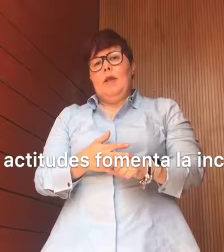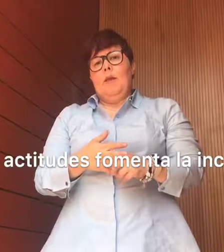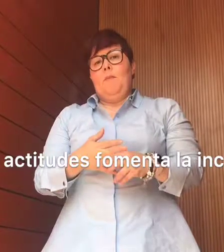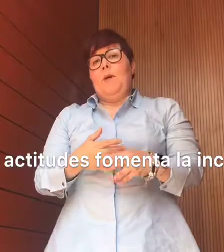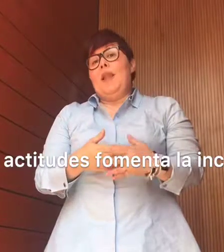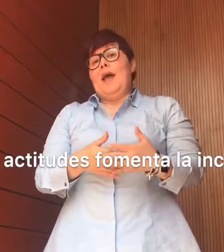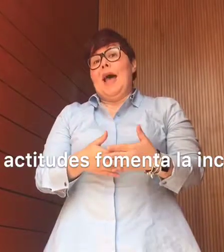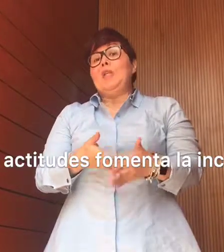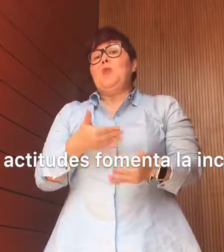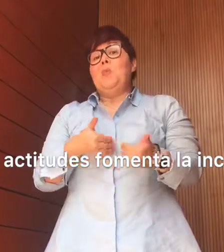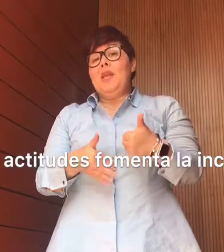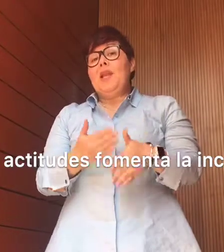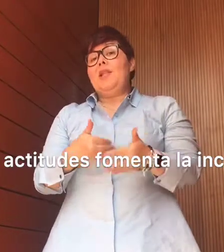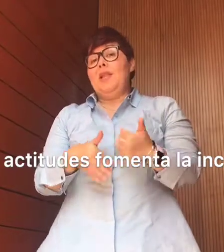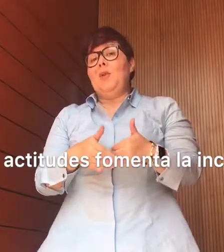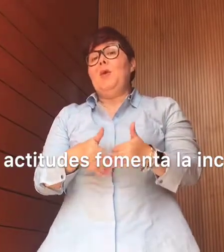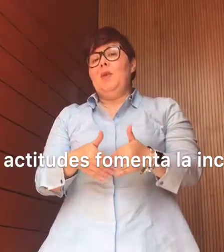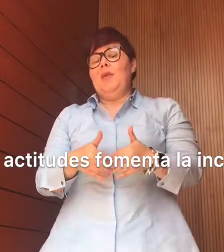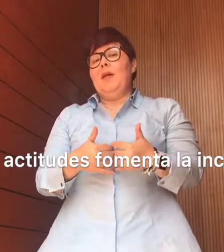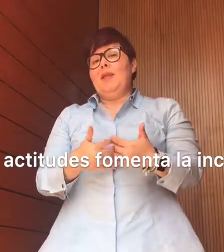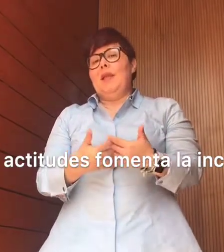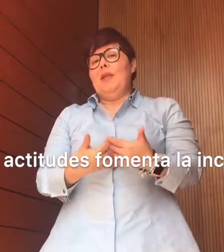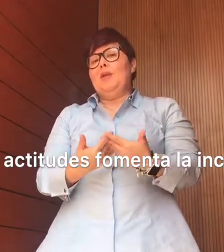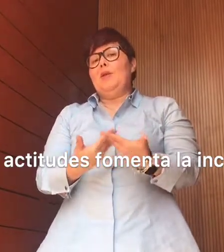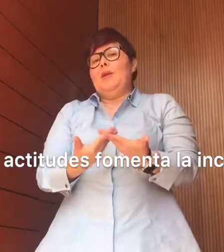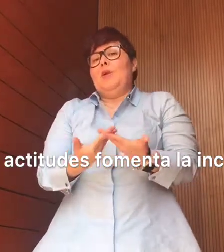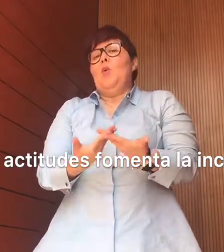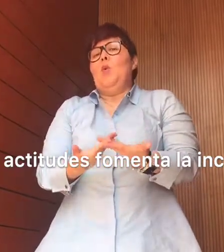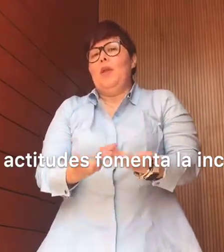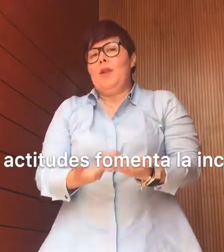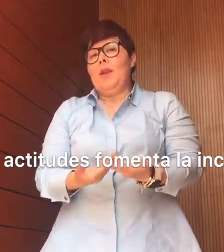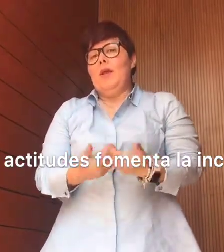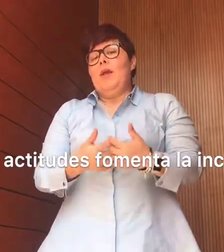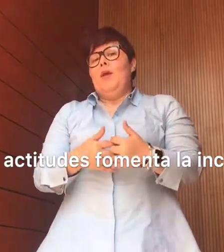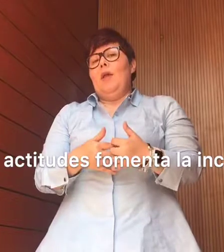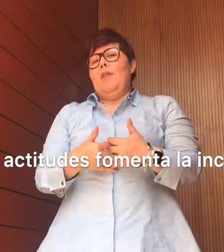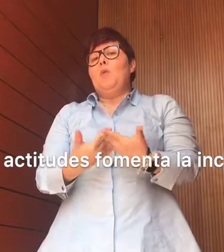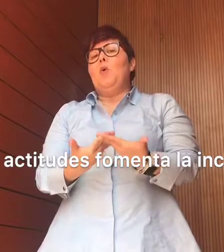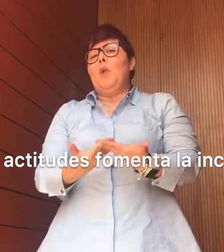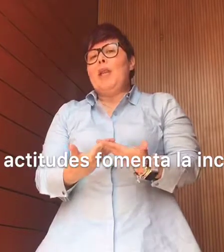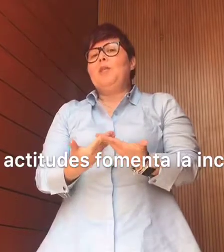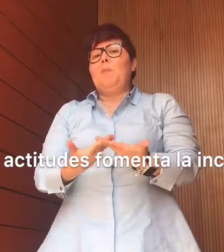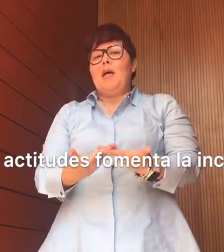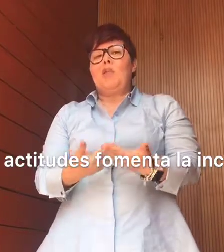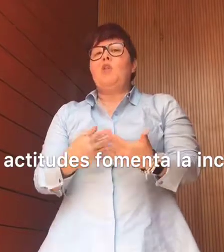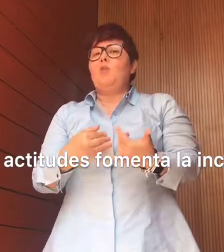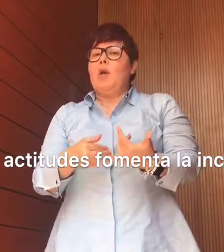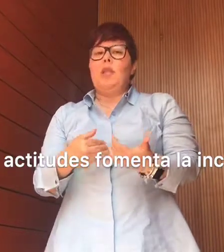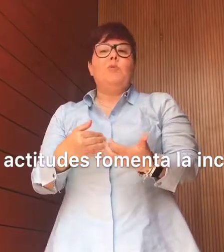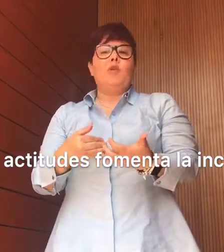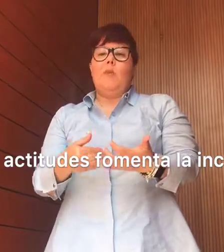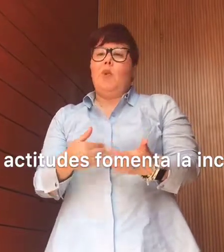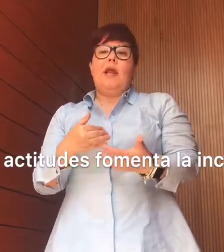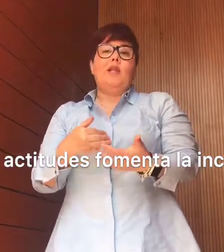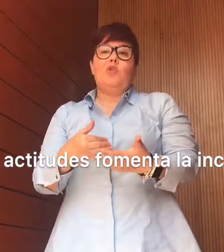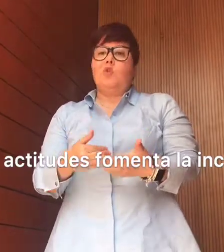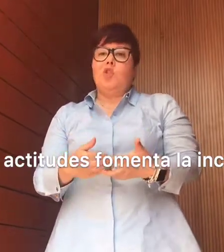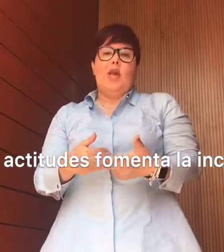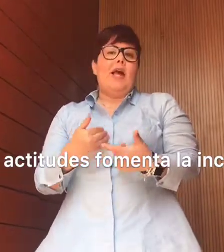Para asumir el estilo de vida de incluir, de procurar espacios educativos, laborales, sociales,